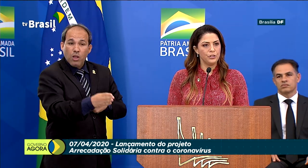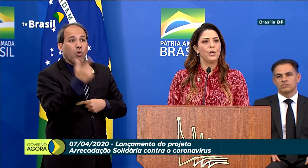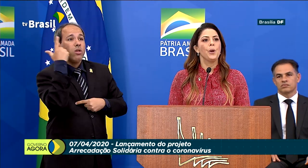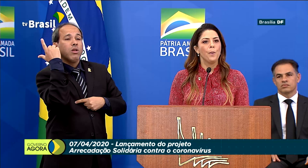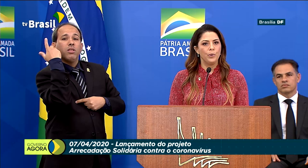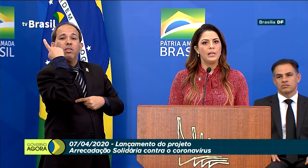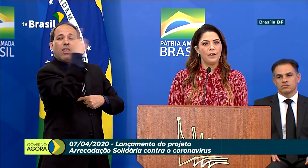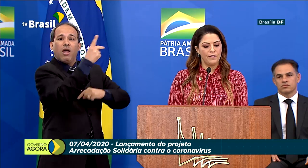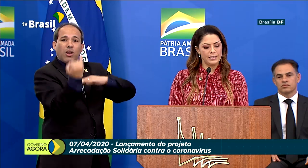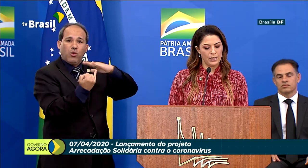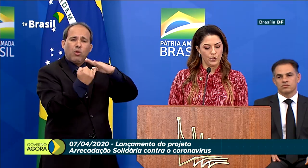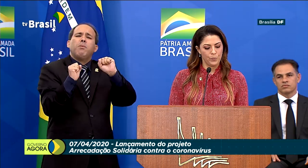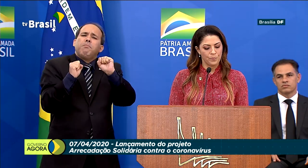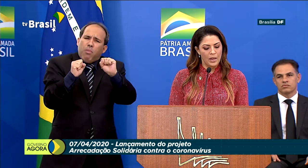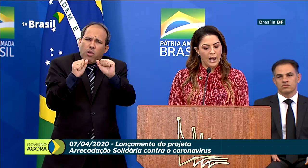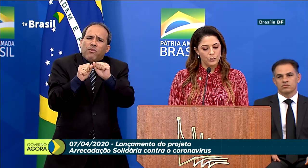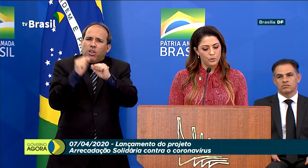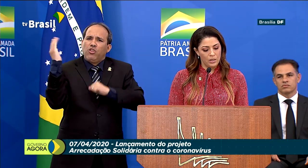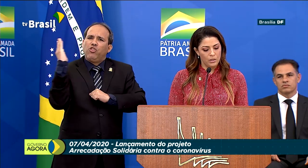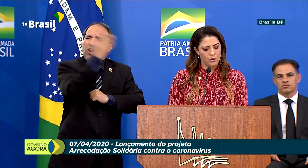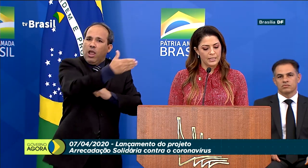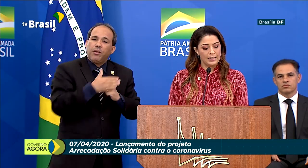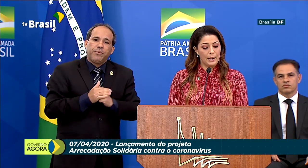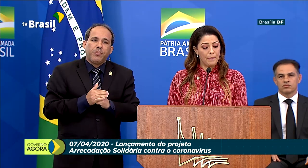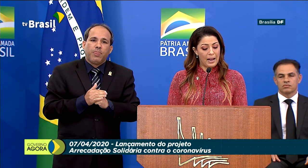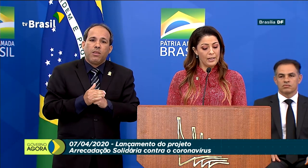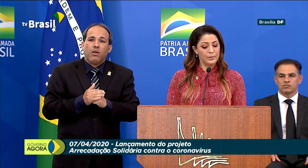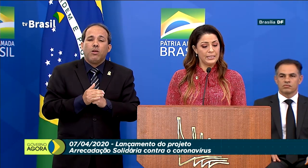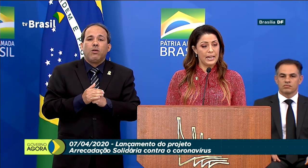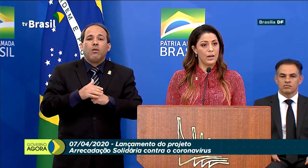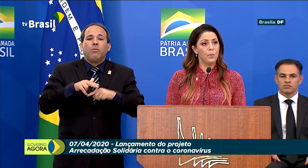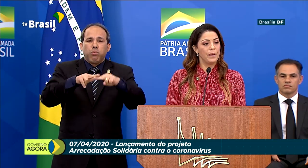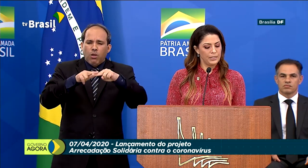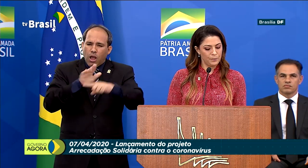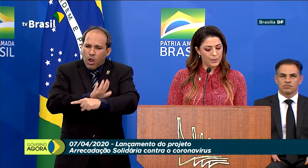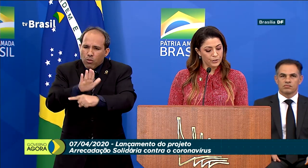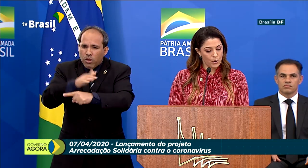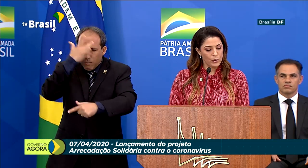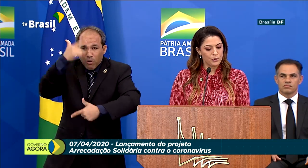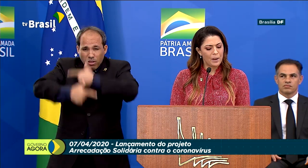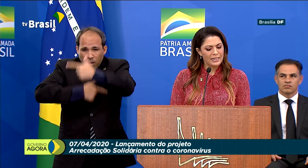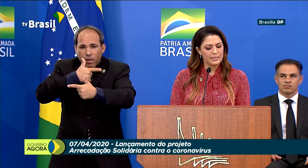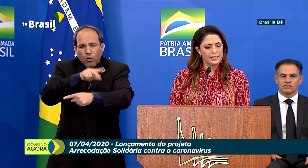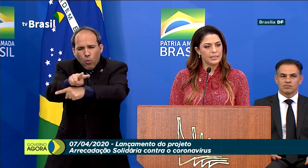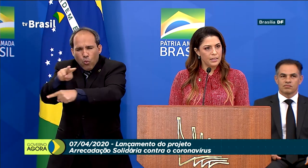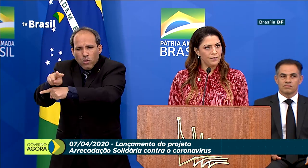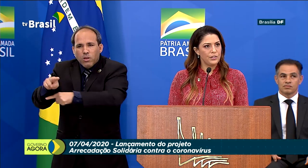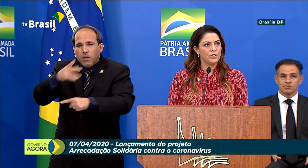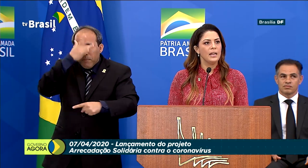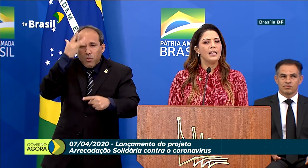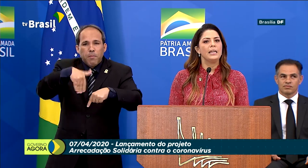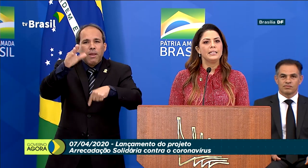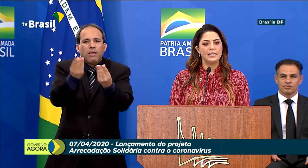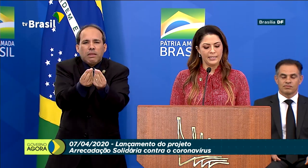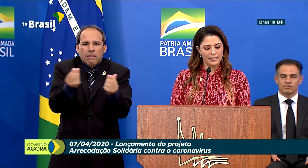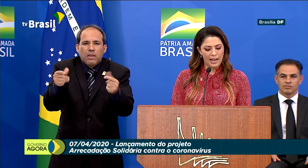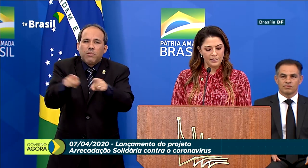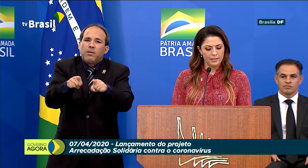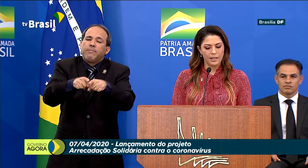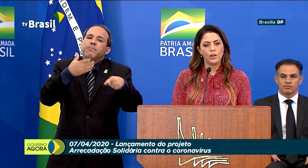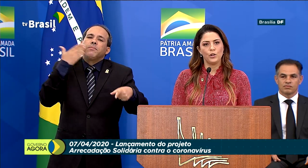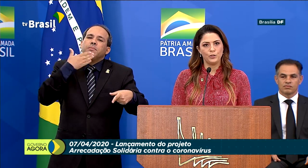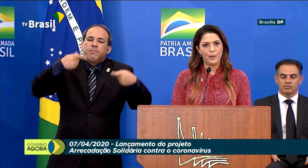uma entidade poderá fazê-lo, ajudando aos que trabalham e zelam pelas pessoas mais sensíveis e